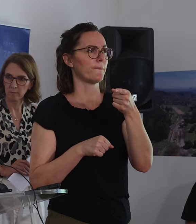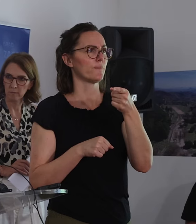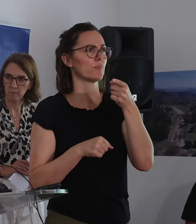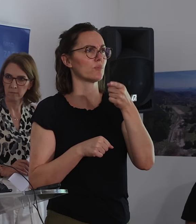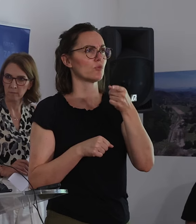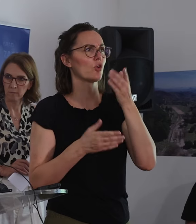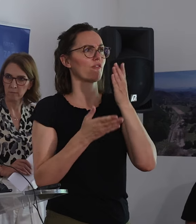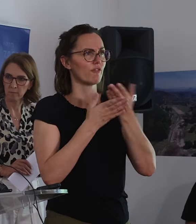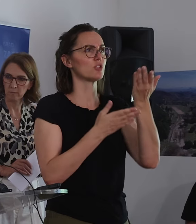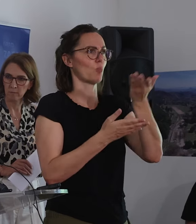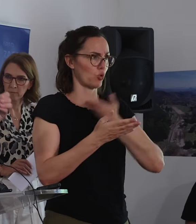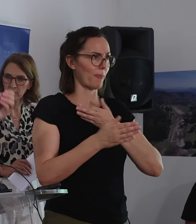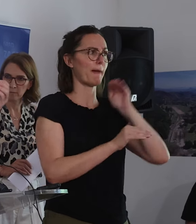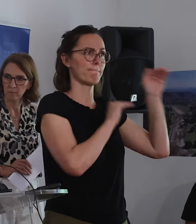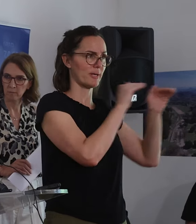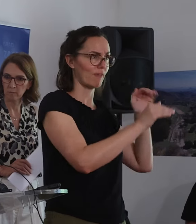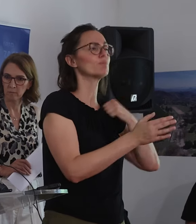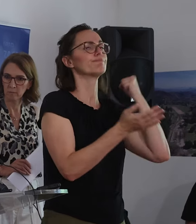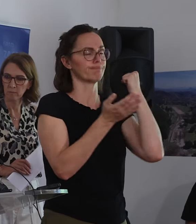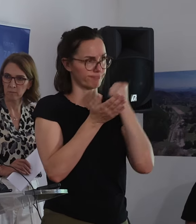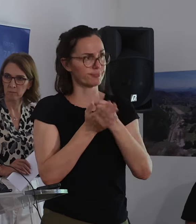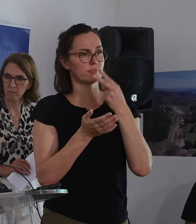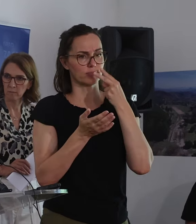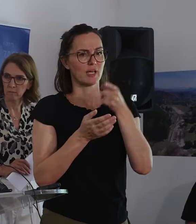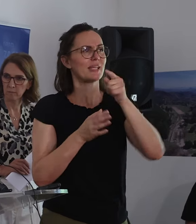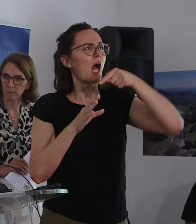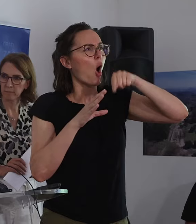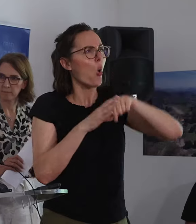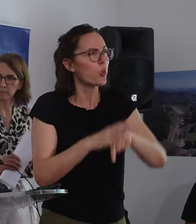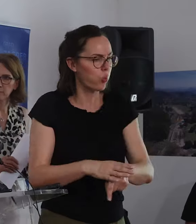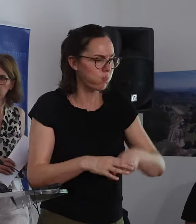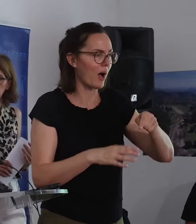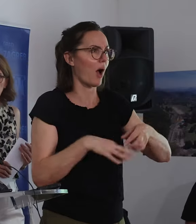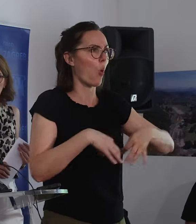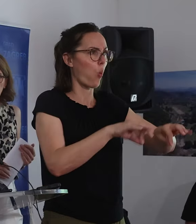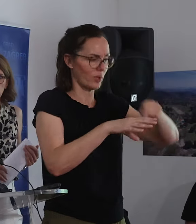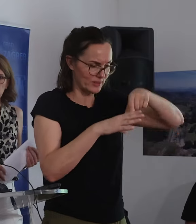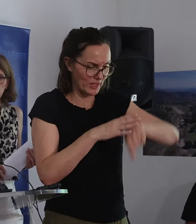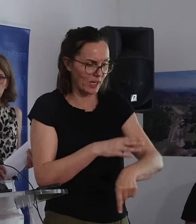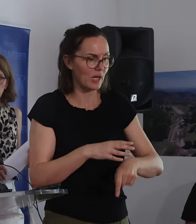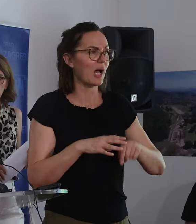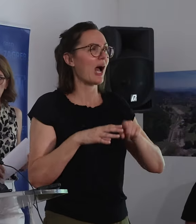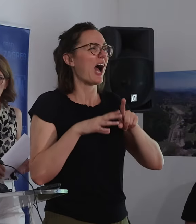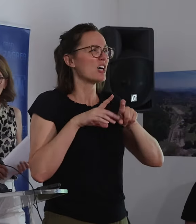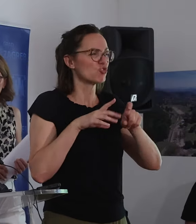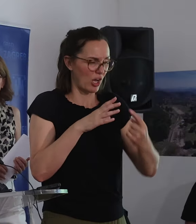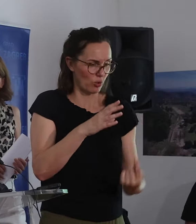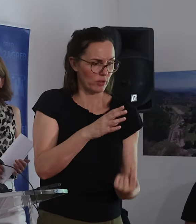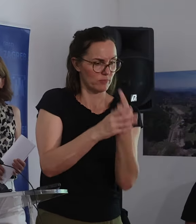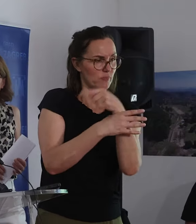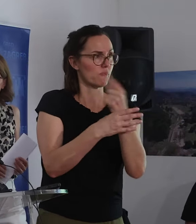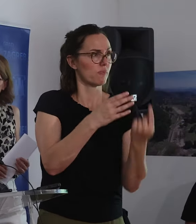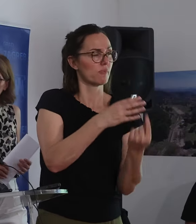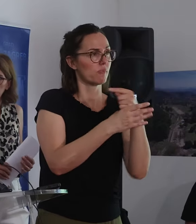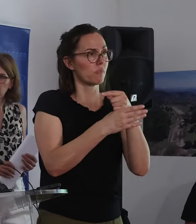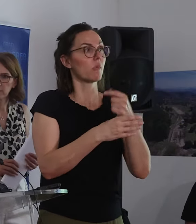prijava je zaprimljena, utvrđeno je da se nalazi rupi u asfaltu kroz koje su štakori, tih nekoliko štakora mogli